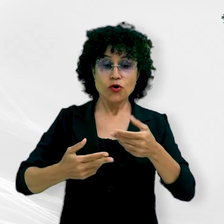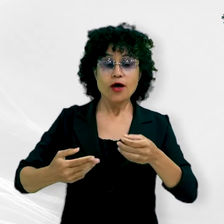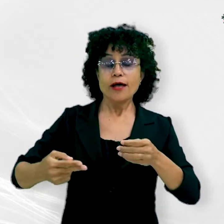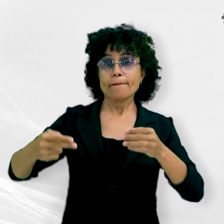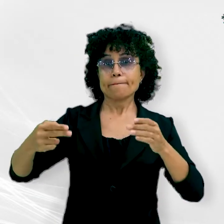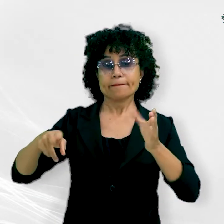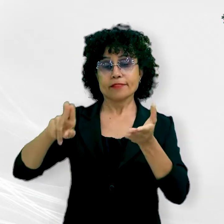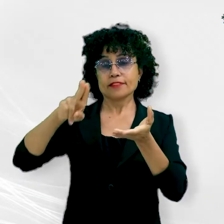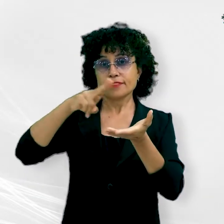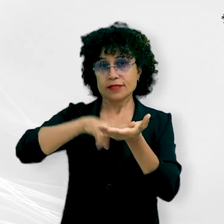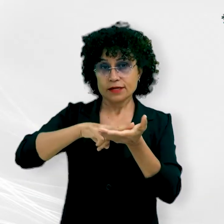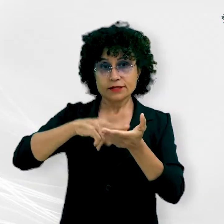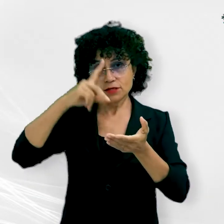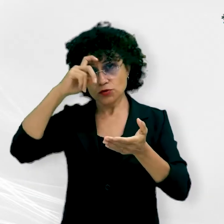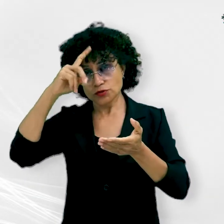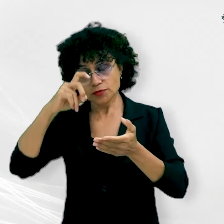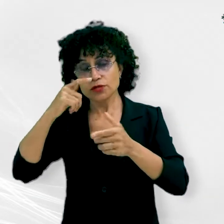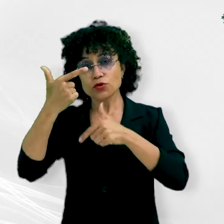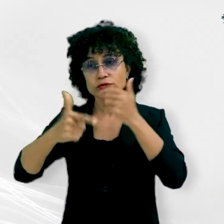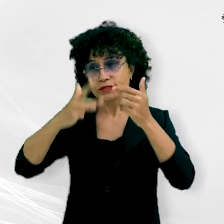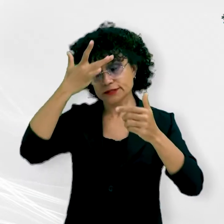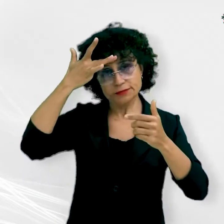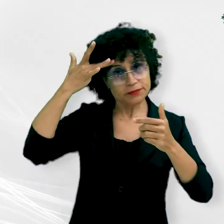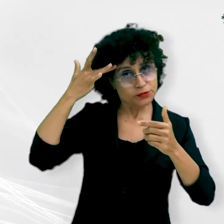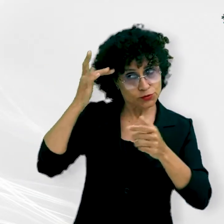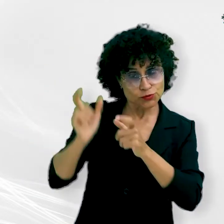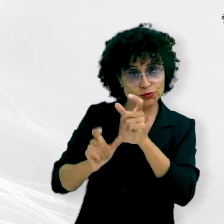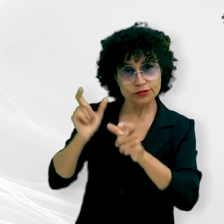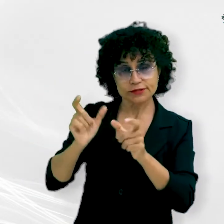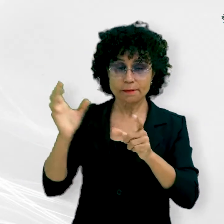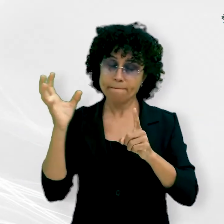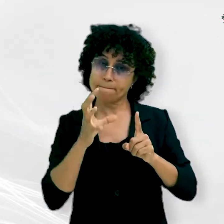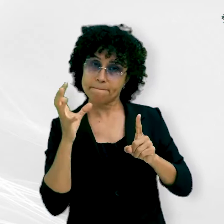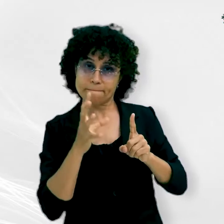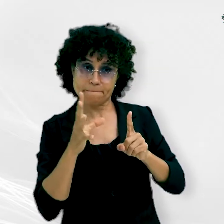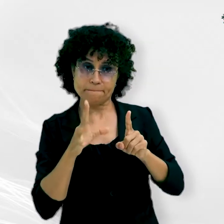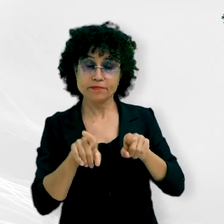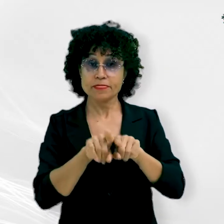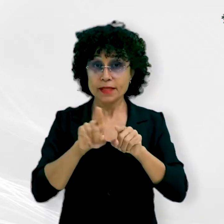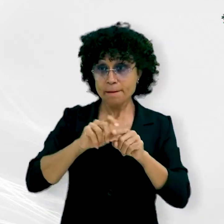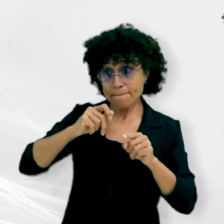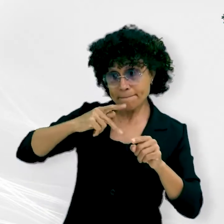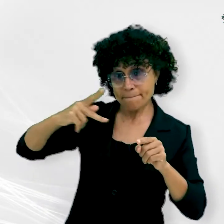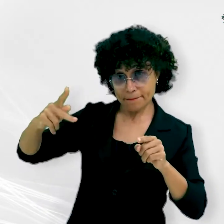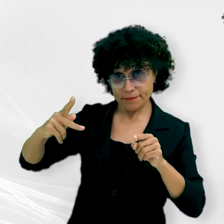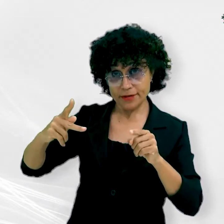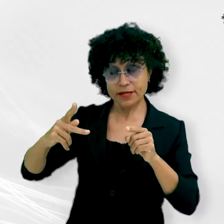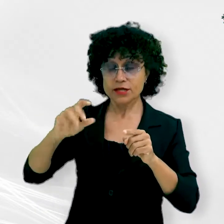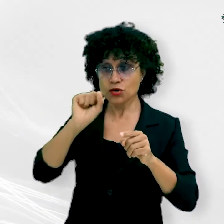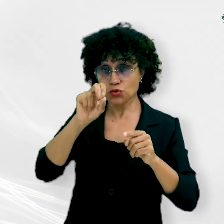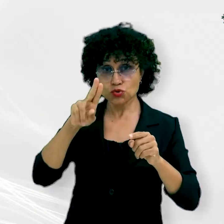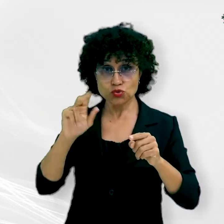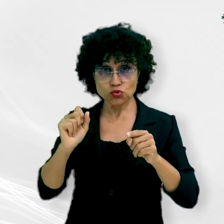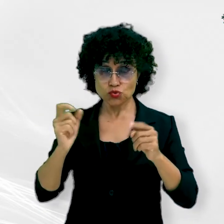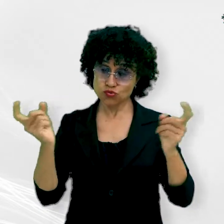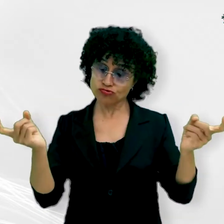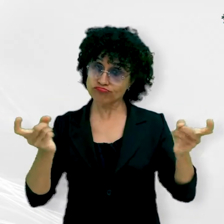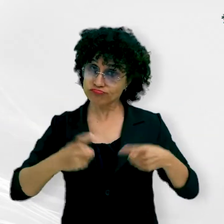e outros procedimentos que ocorrem pela ação de pessoas influentes. Mas também é uma ferramenta eficaz para tornar o SUS mais eficiente